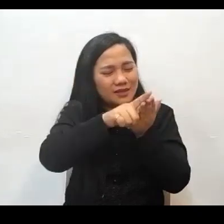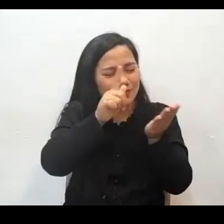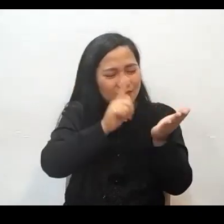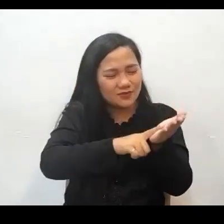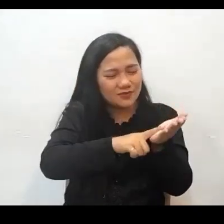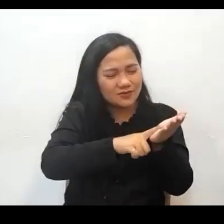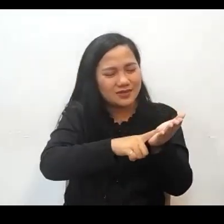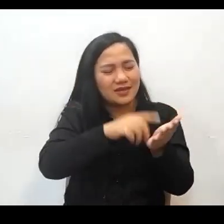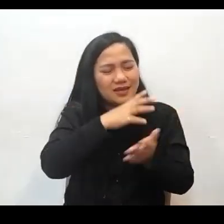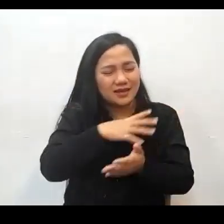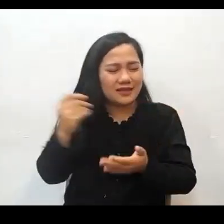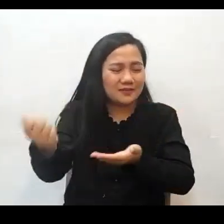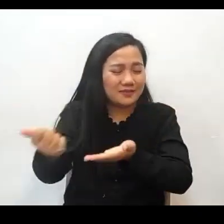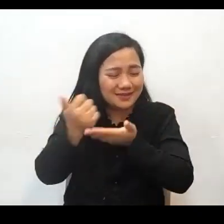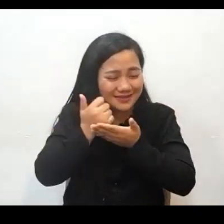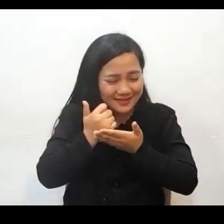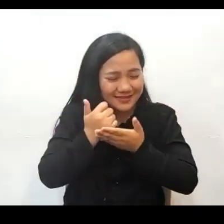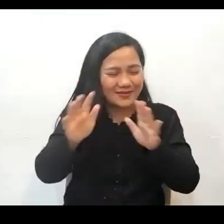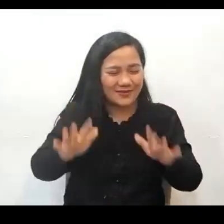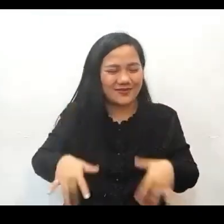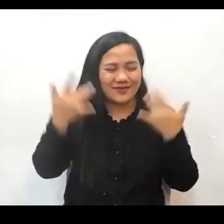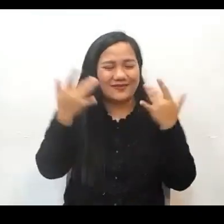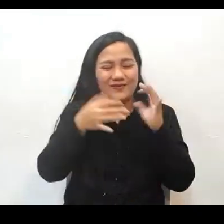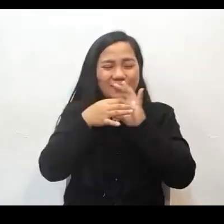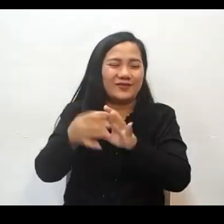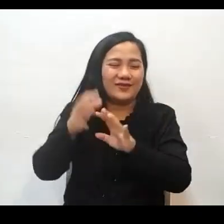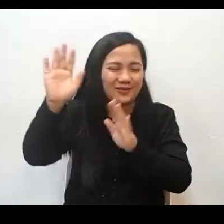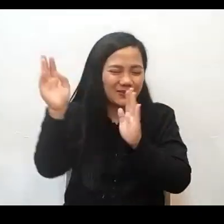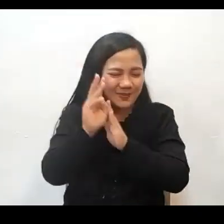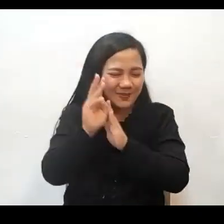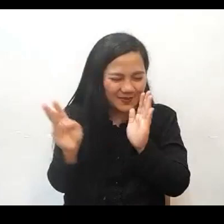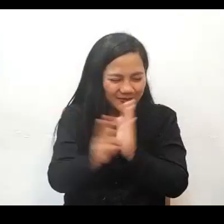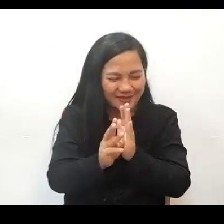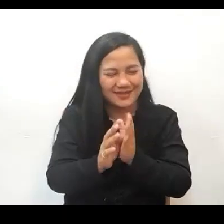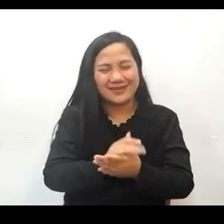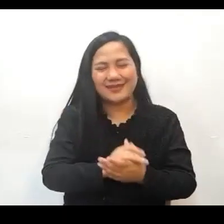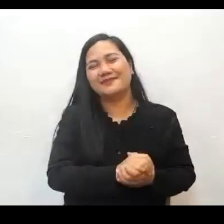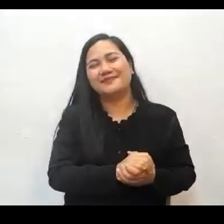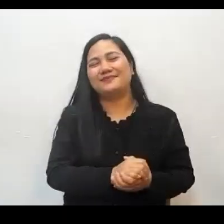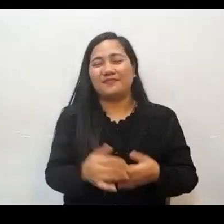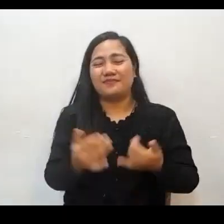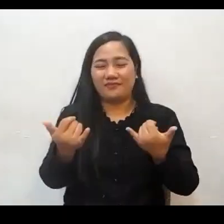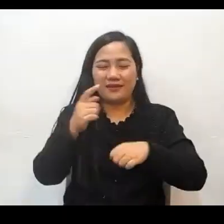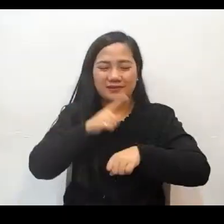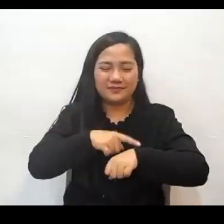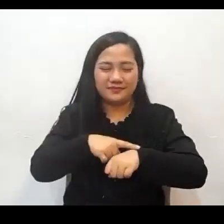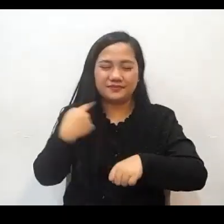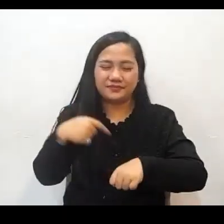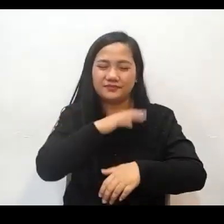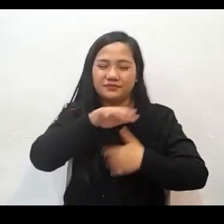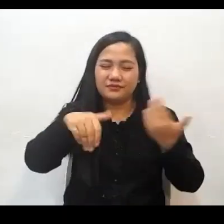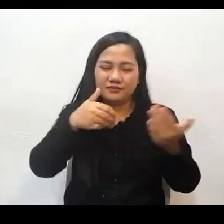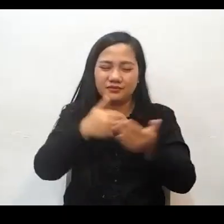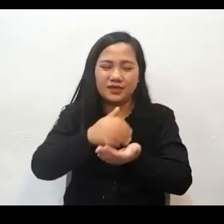amin ng inyong mga aral at tulungan niyo po kami na mabuhay ayon sa iyong kalooban. This time we are all present before God. Kaya sa oras na ito, kaming lahat po ay